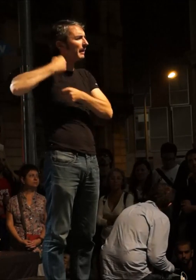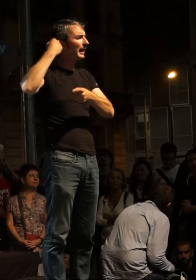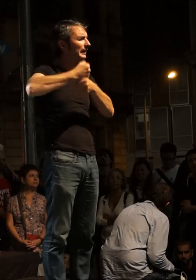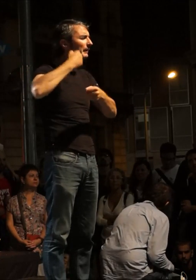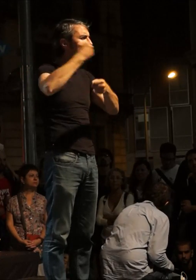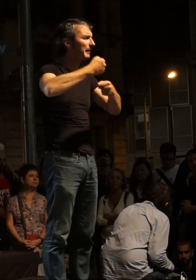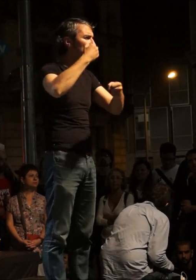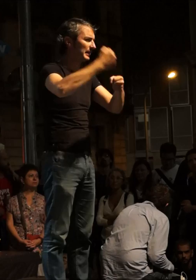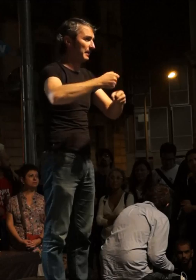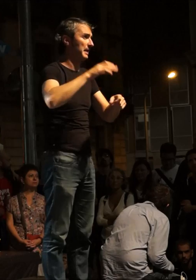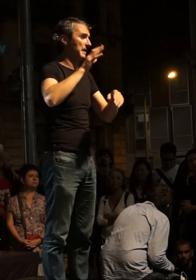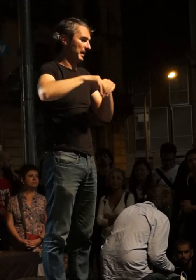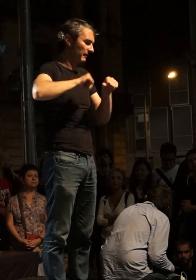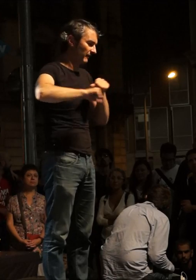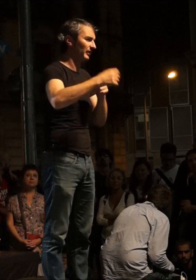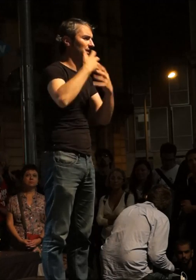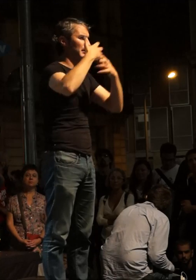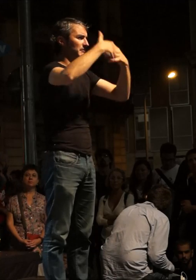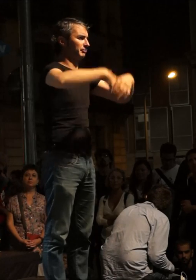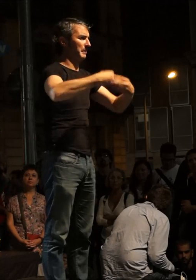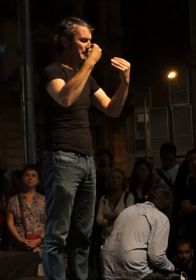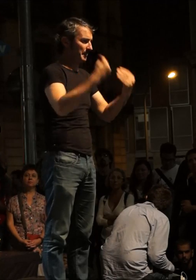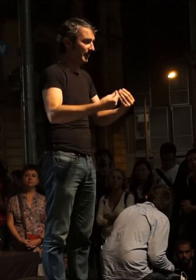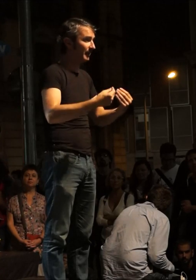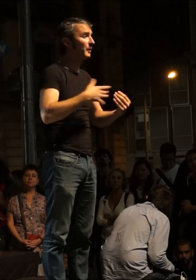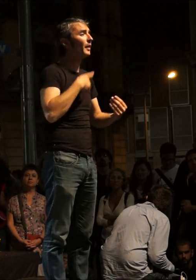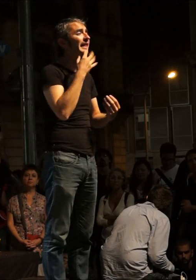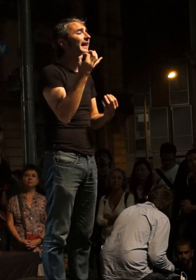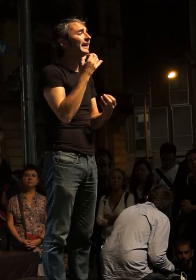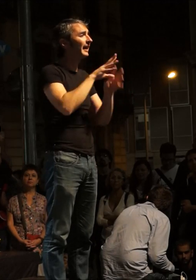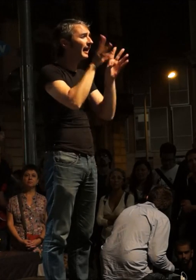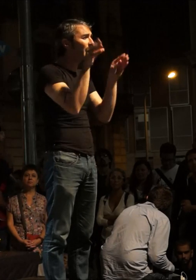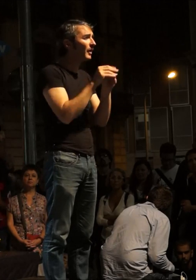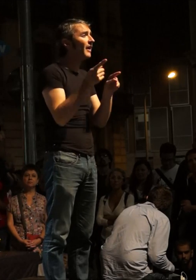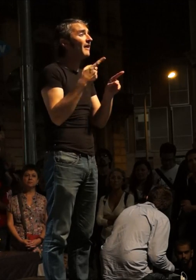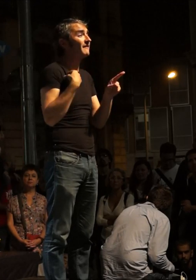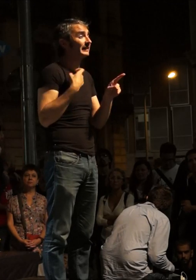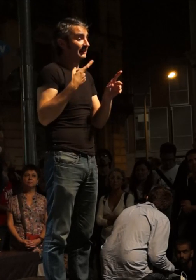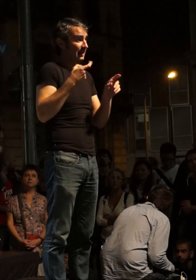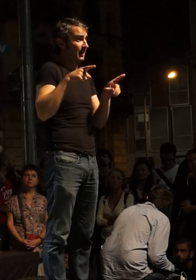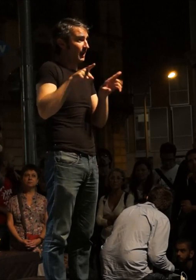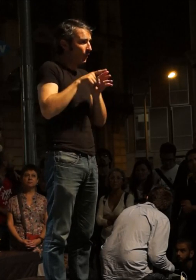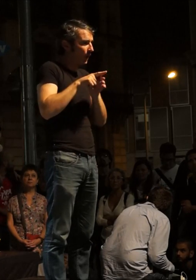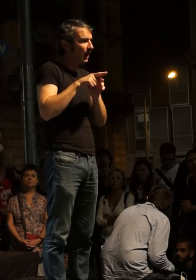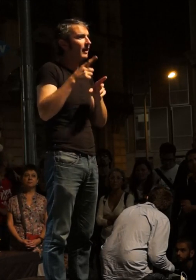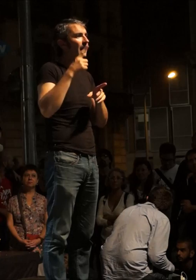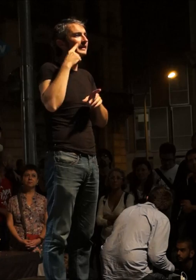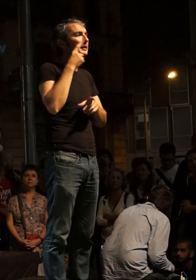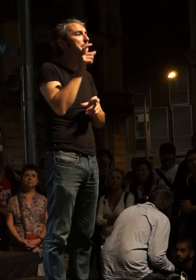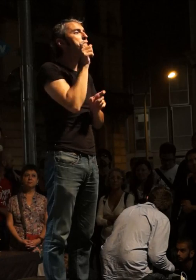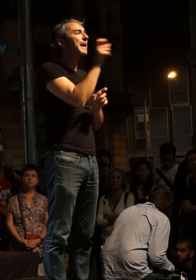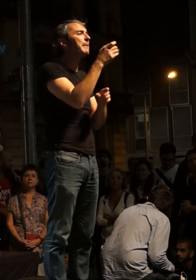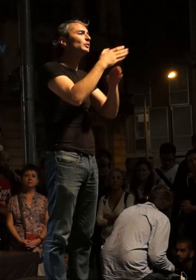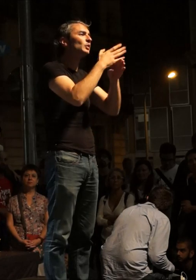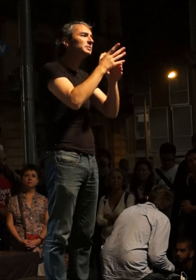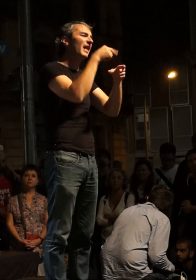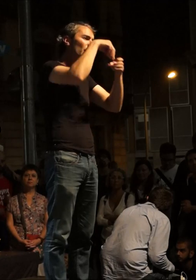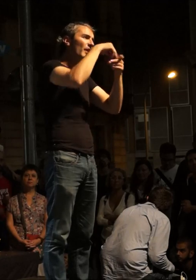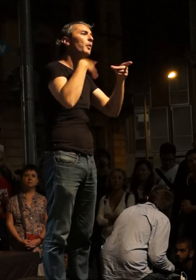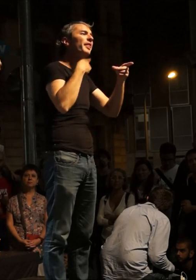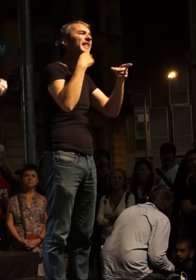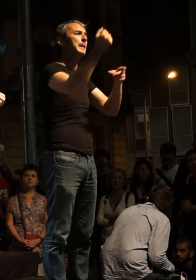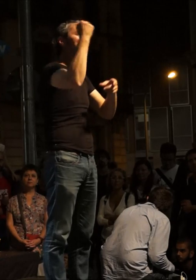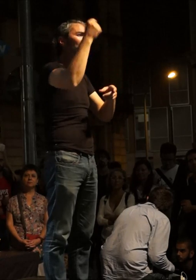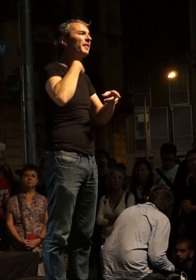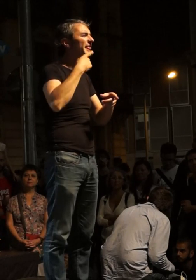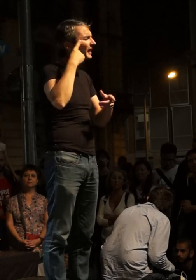teòric i també a nivell pràctic. I això significa dotar de contingut sobirà la paraula socialisme. Significa